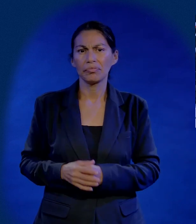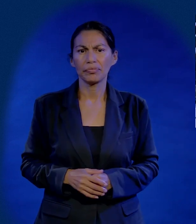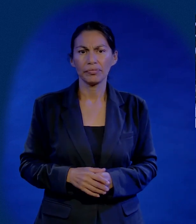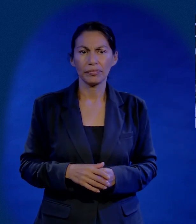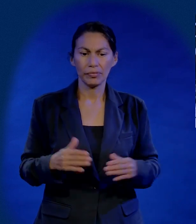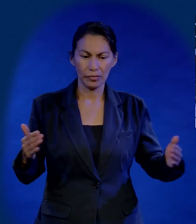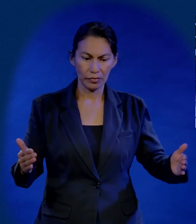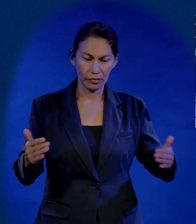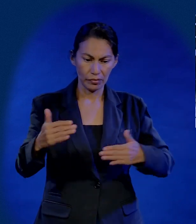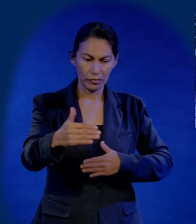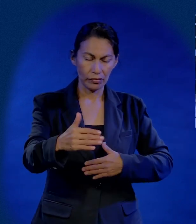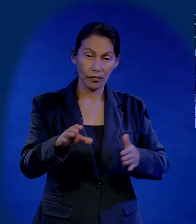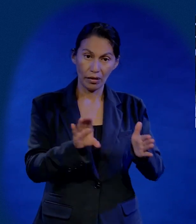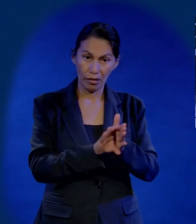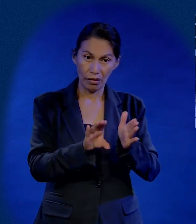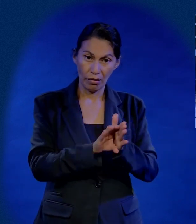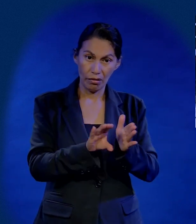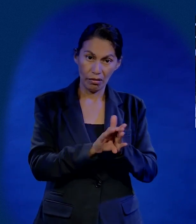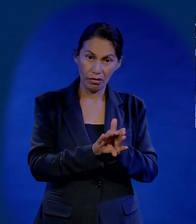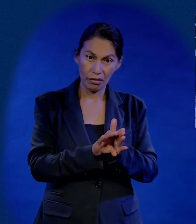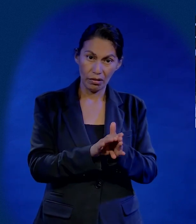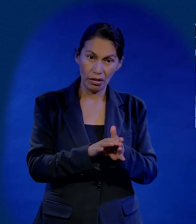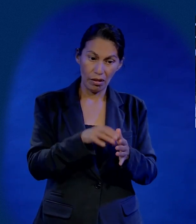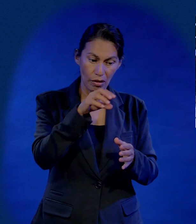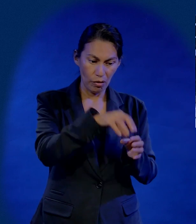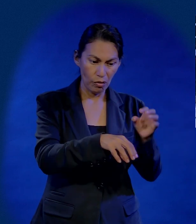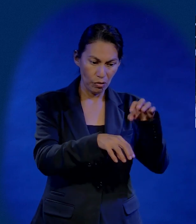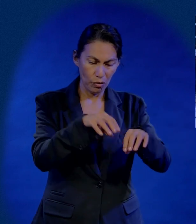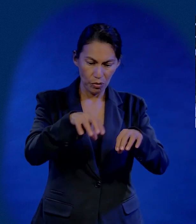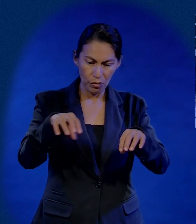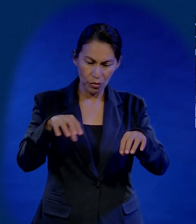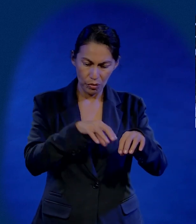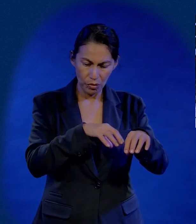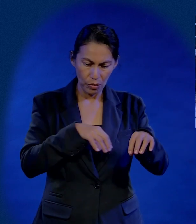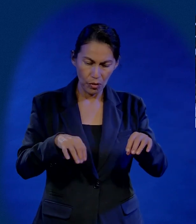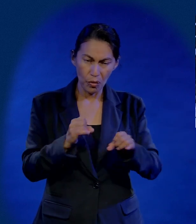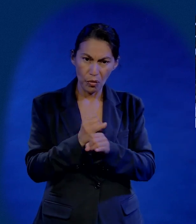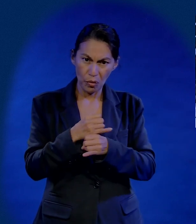las cajas de jugo. Y eso estaba bien pesado. En aquel tiempo sí era delgado, lo prometo.